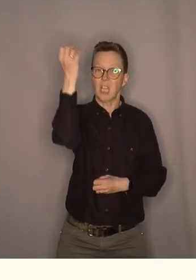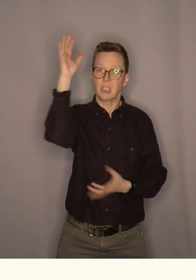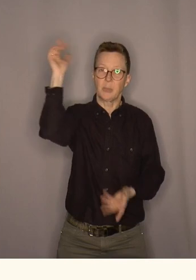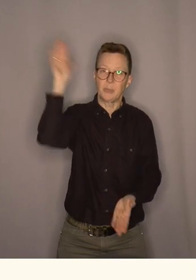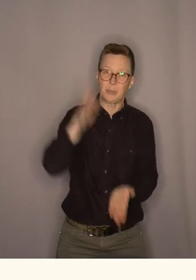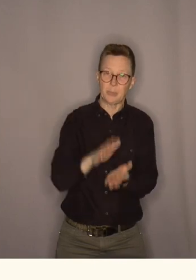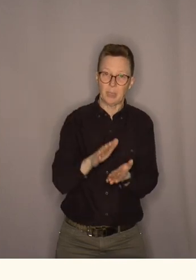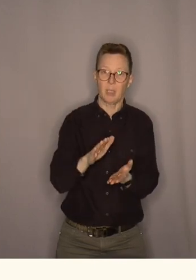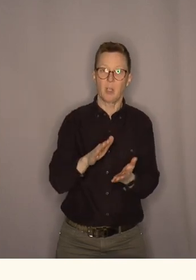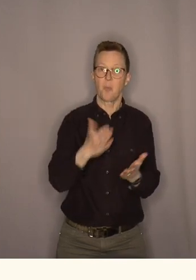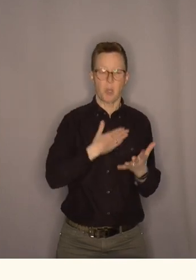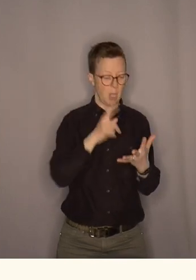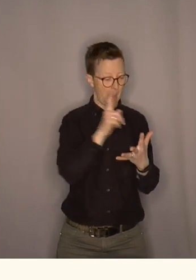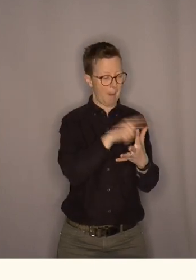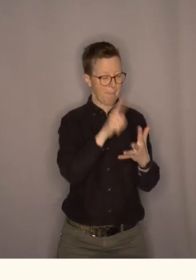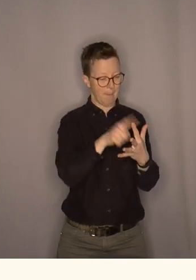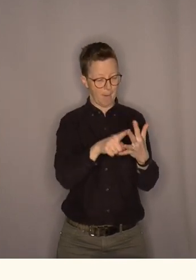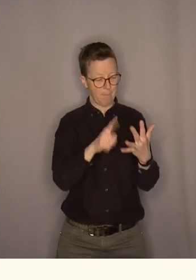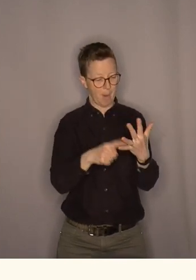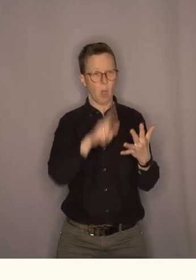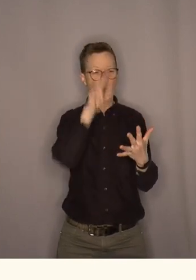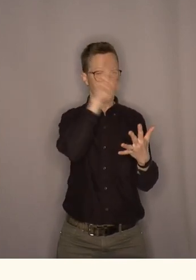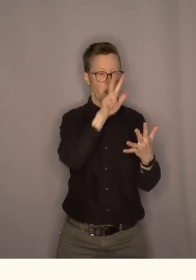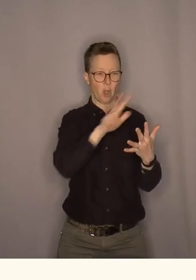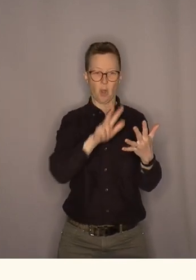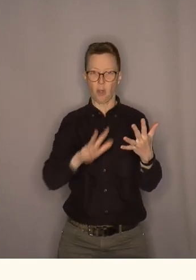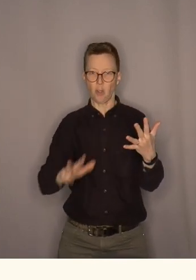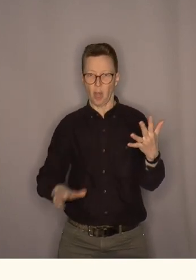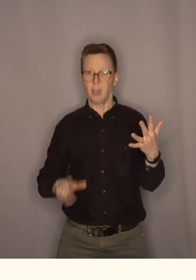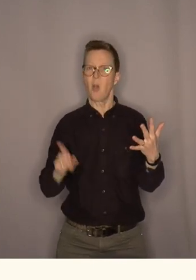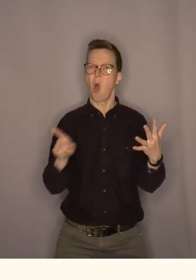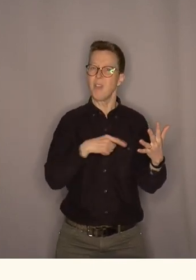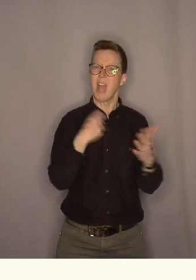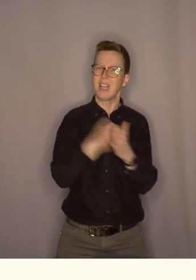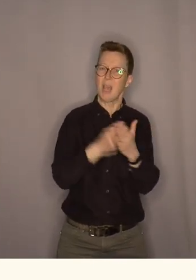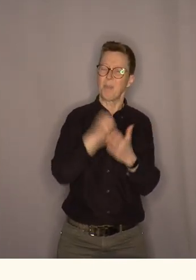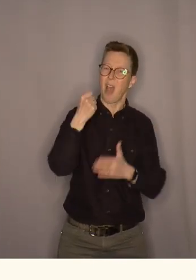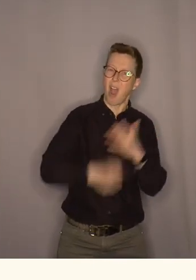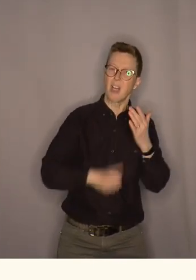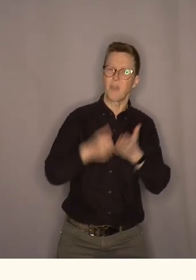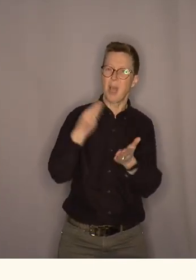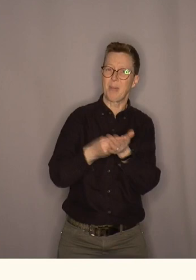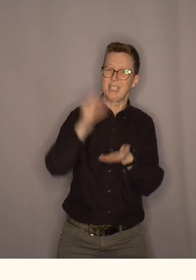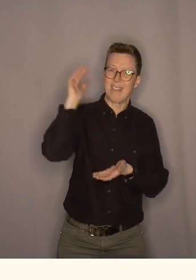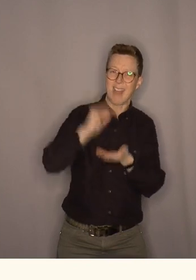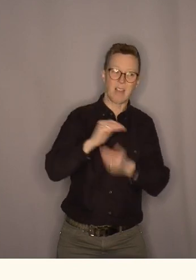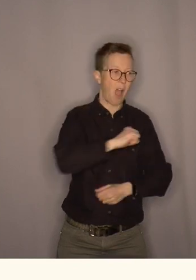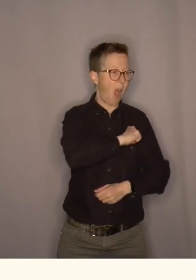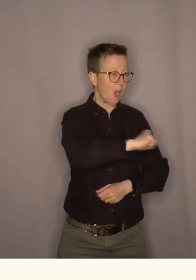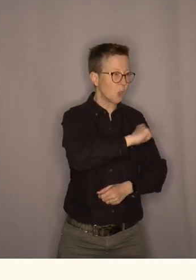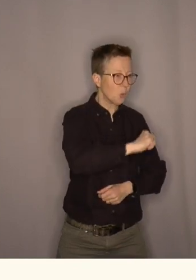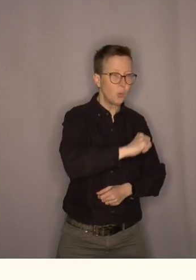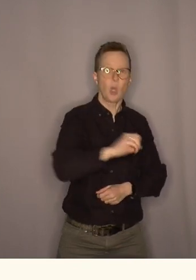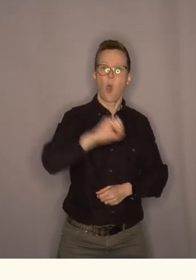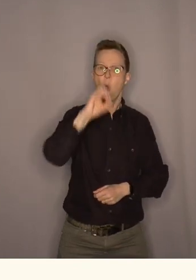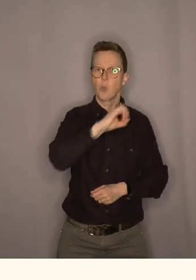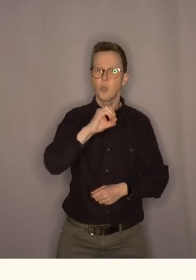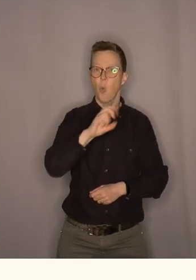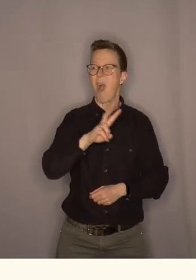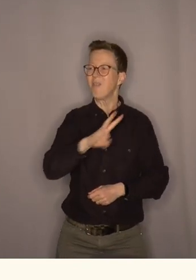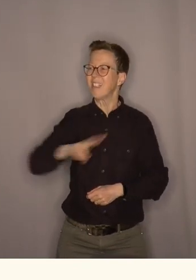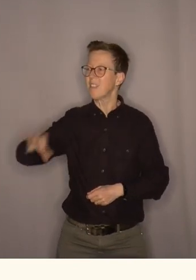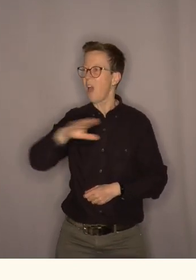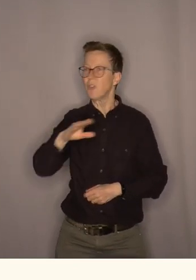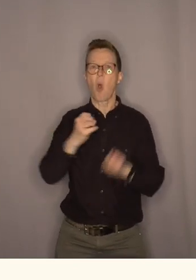ganske mange grønne bokser vil jeg si og det er jo derfor vi har kjempet hardt på å sette ned prisene både i Akershus i Oslo i Vestland og veldig mange